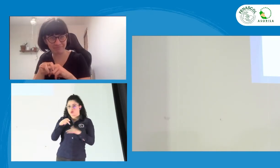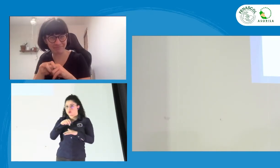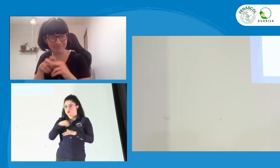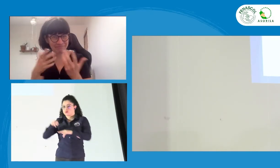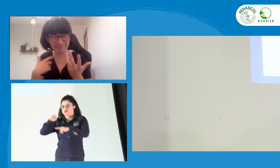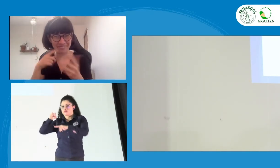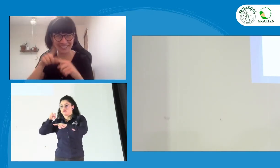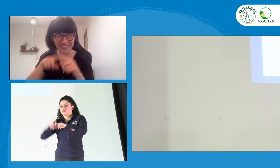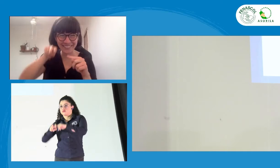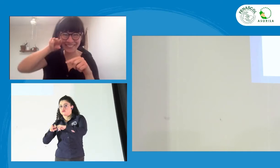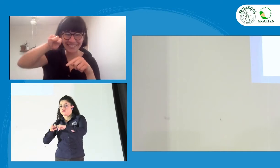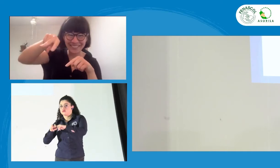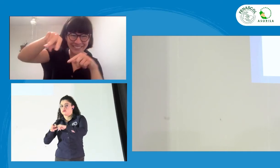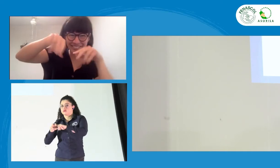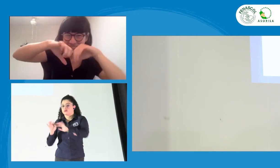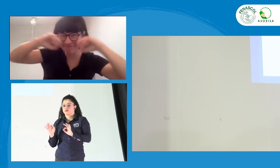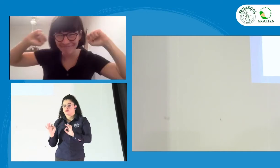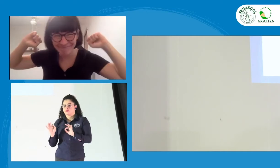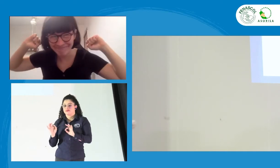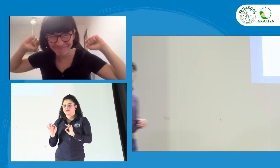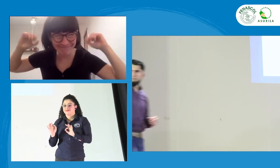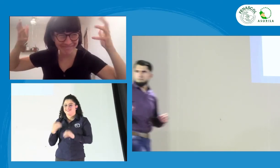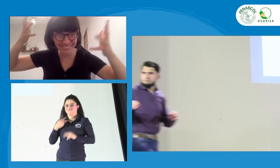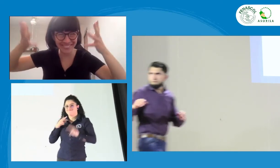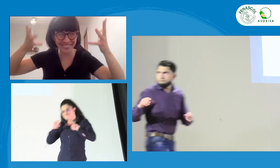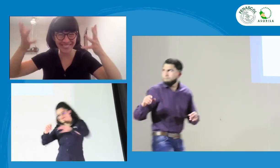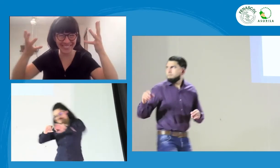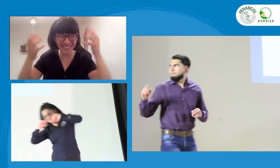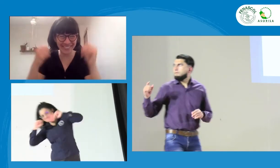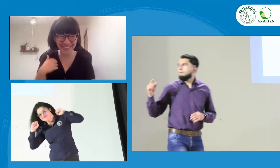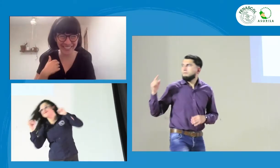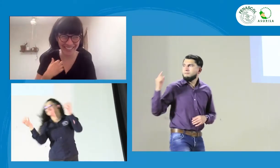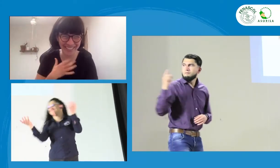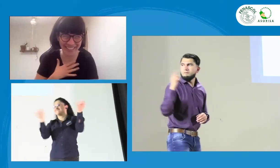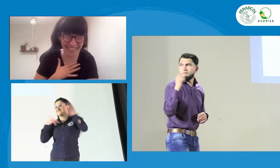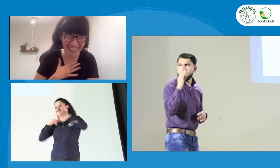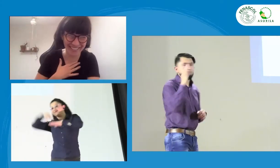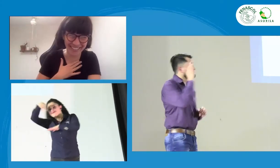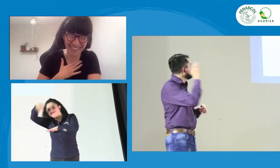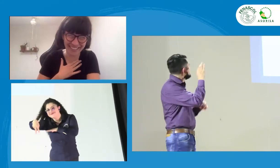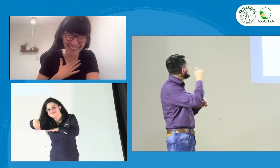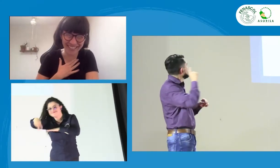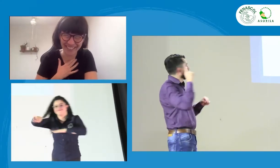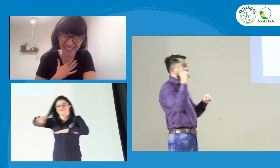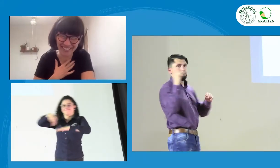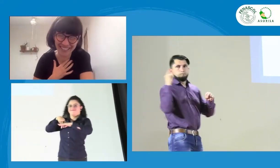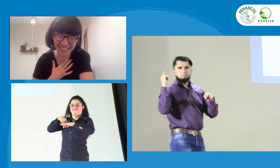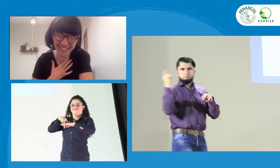Voy a esperar a que la persona se siente. La verdad es que no puedo salir de la pantalla para poder ver si ya se sentó o no.